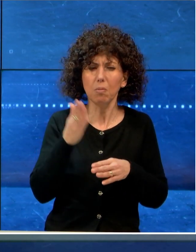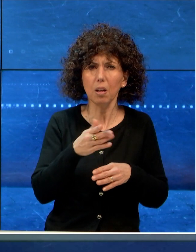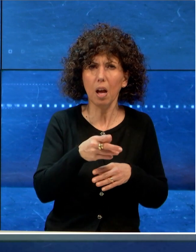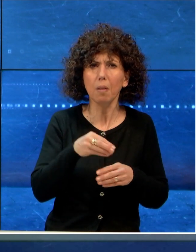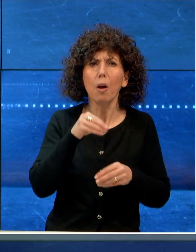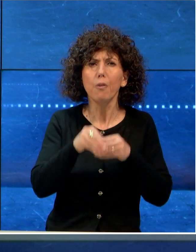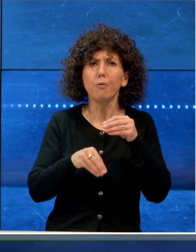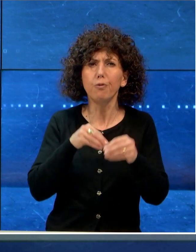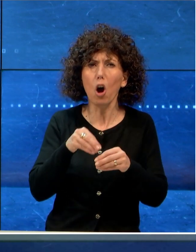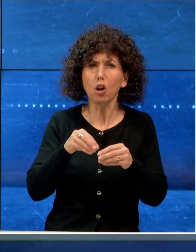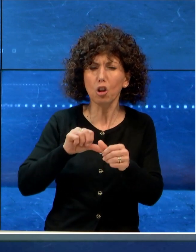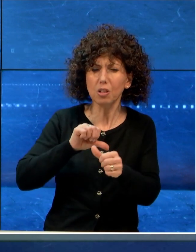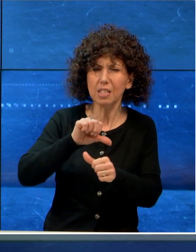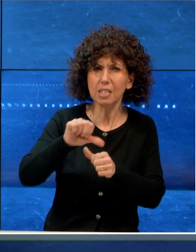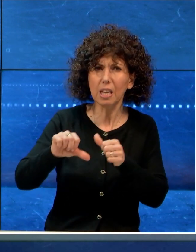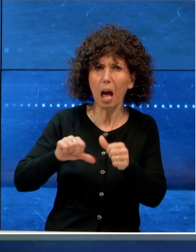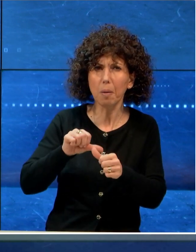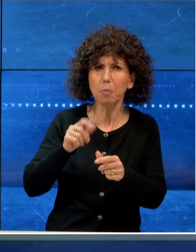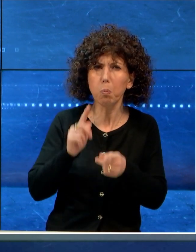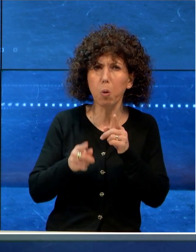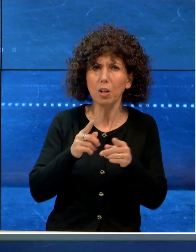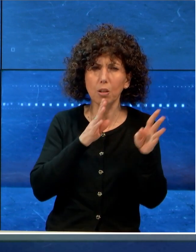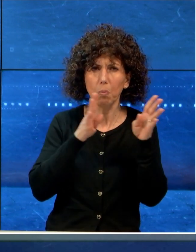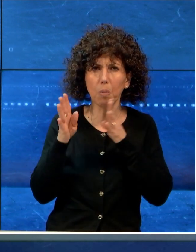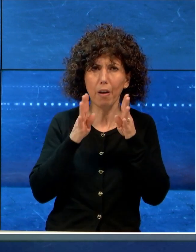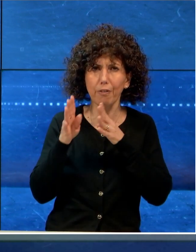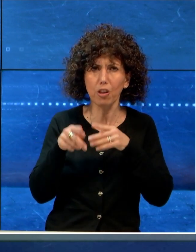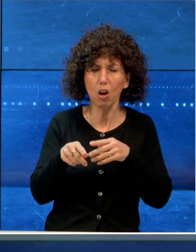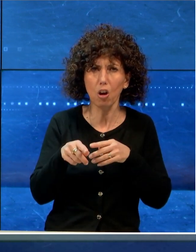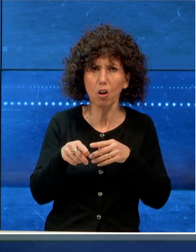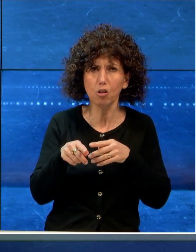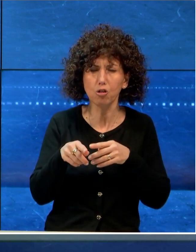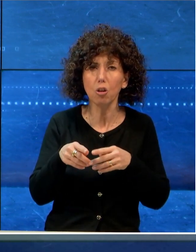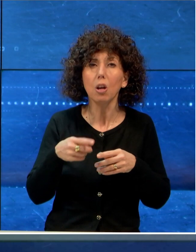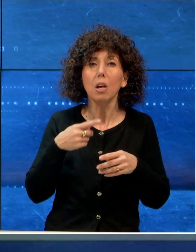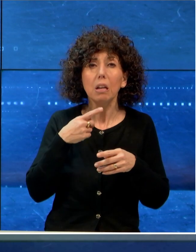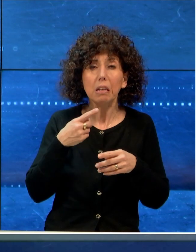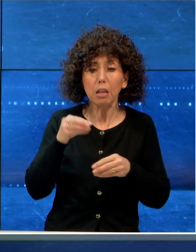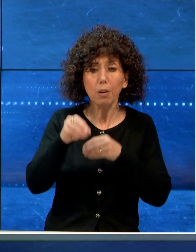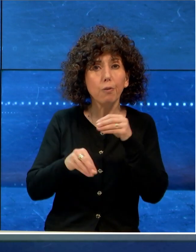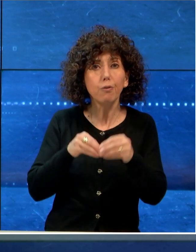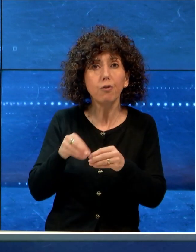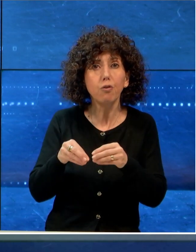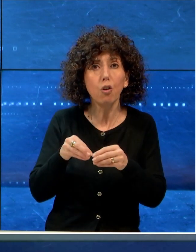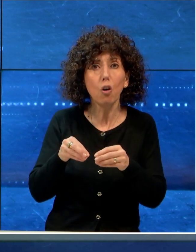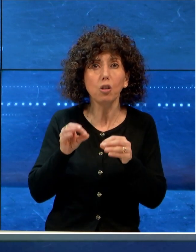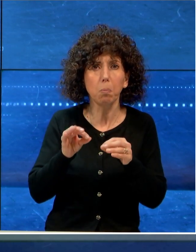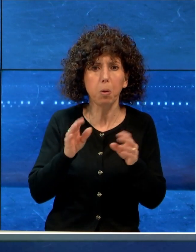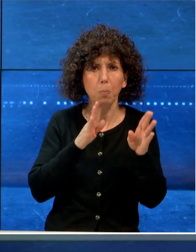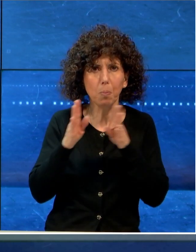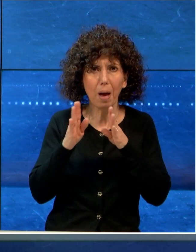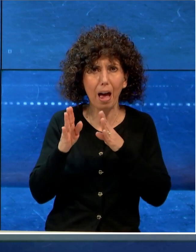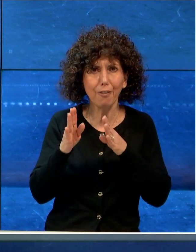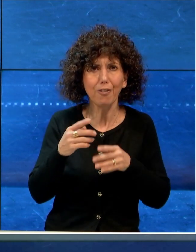di voto di scambio politico mafioso. A beneficiare dei voti della malavita